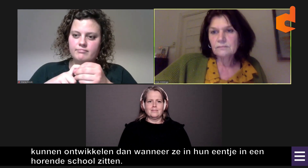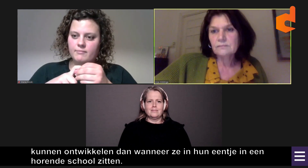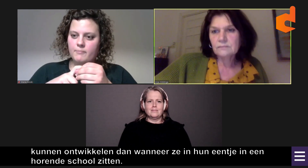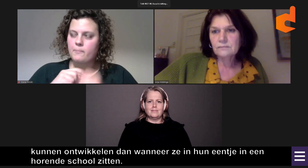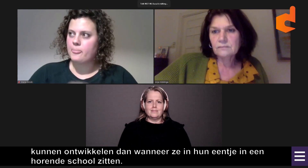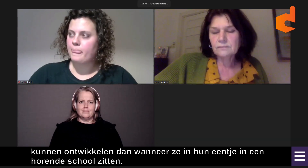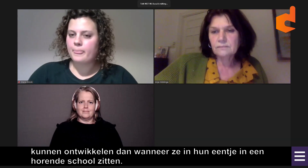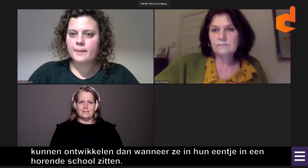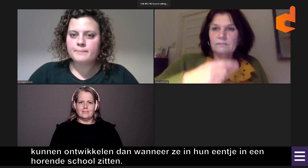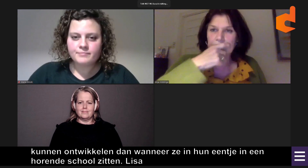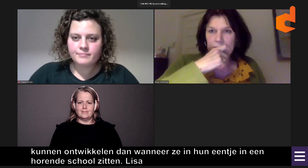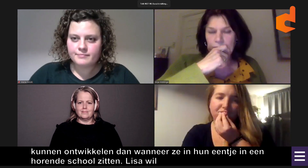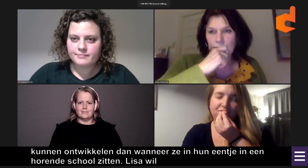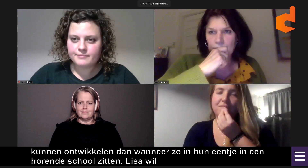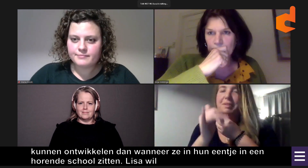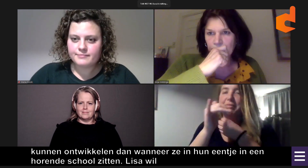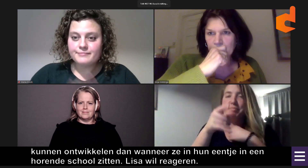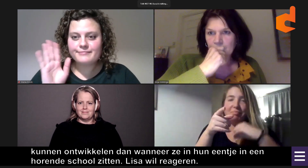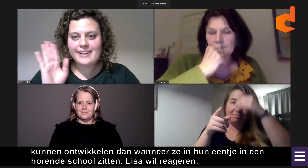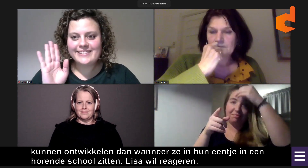Ja, Lisa die haakt graag even aan.